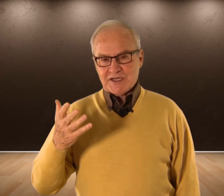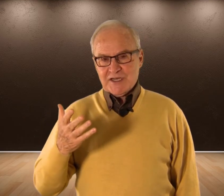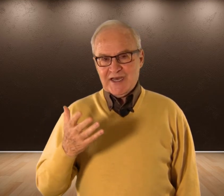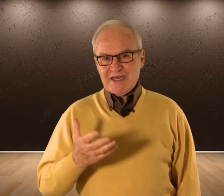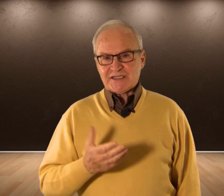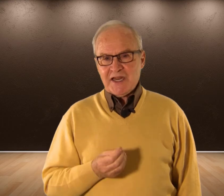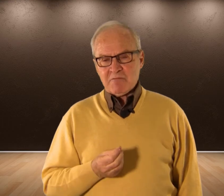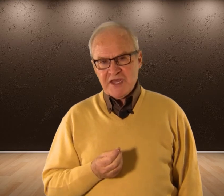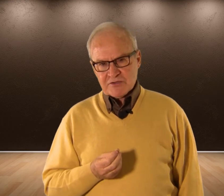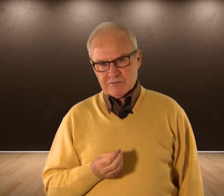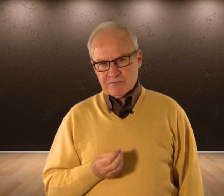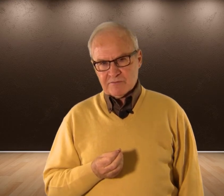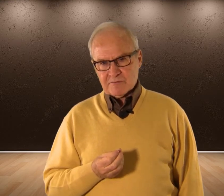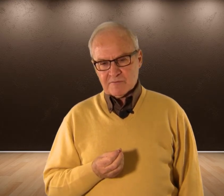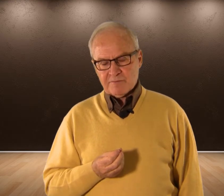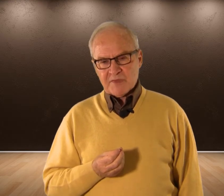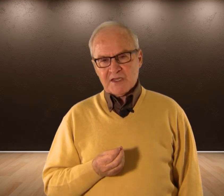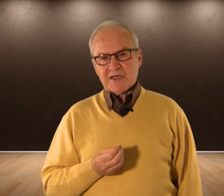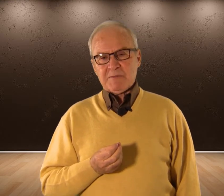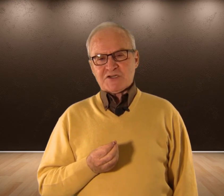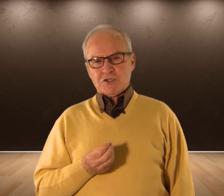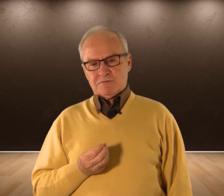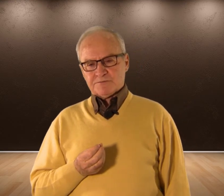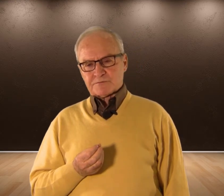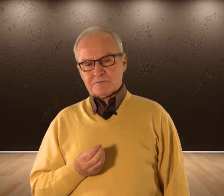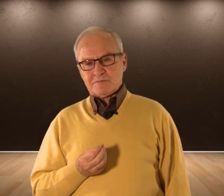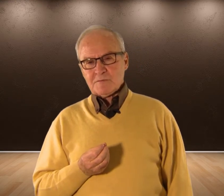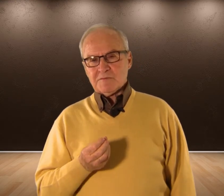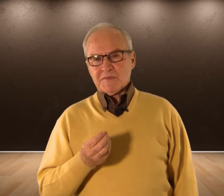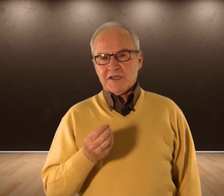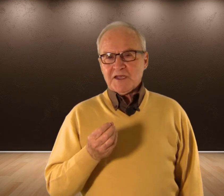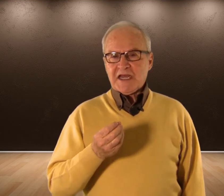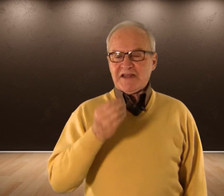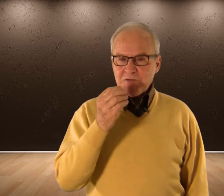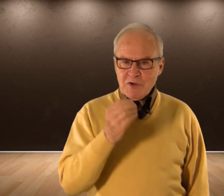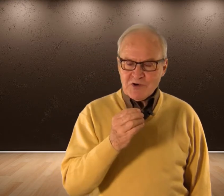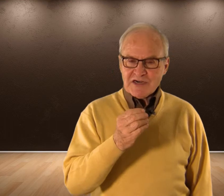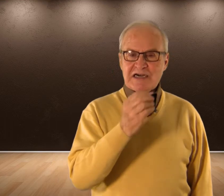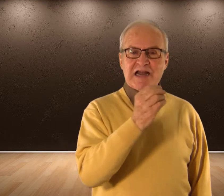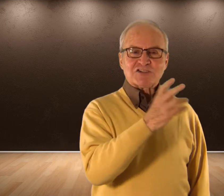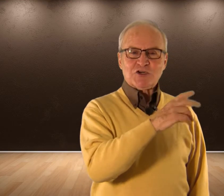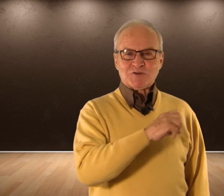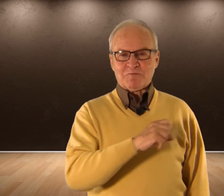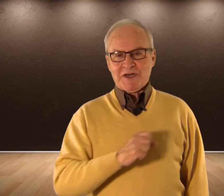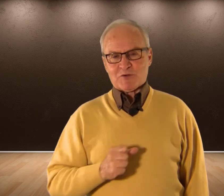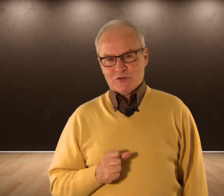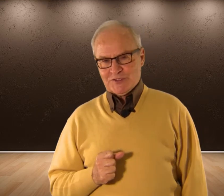Ellas tenían miedo ¿Qué pasó? Que de nuevo Las dos Mira por dónde